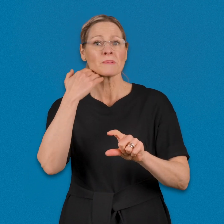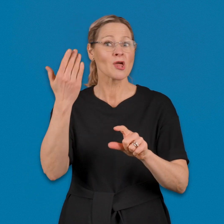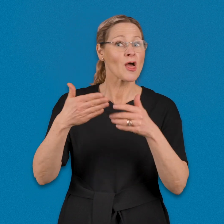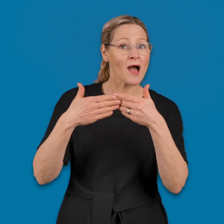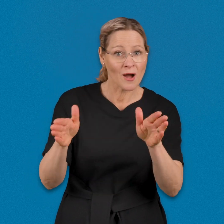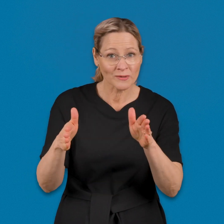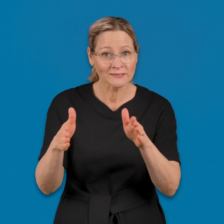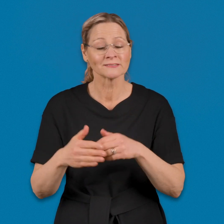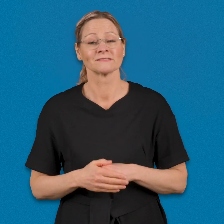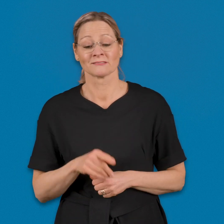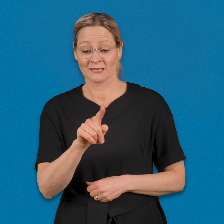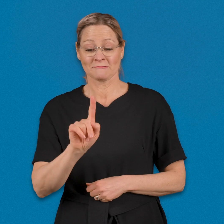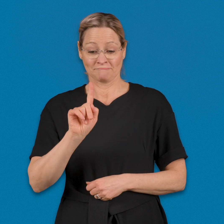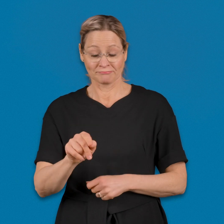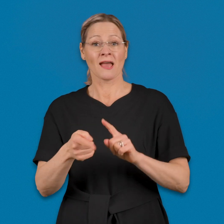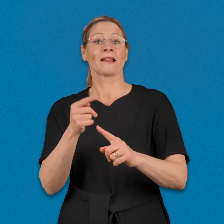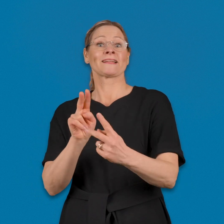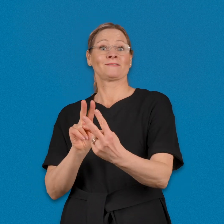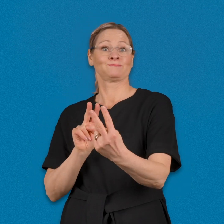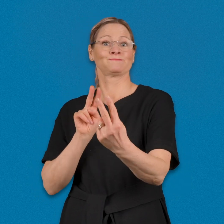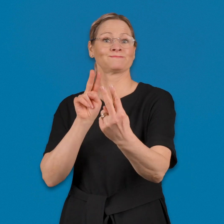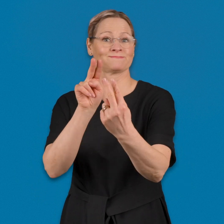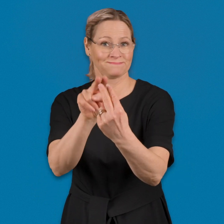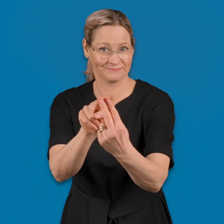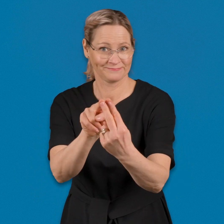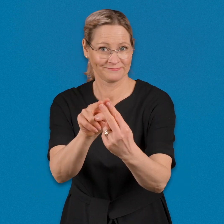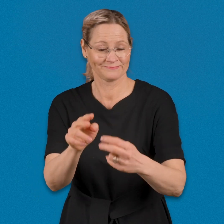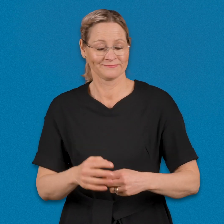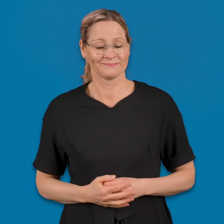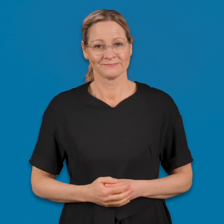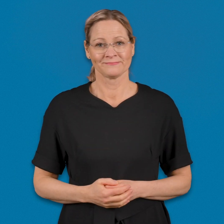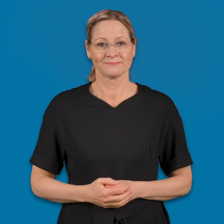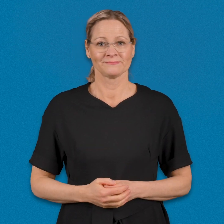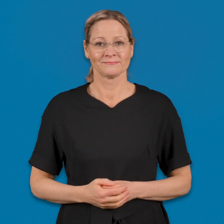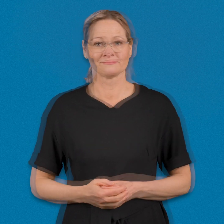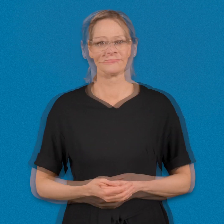näkee etäyhteyden aukioloajat. Painiketta klikkaamalla käynnistät yhteyden.